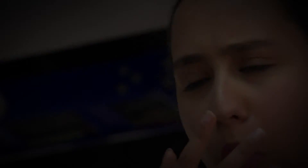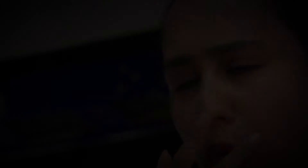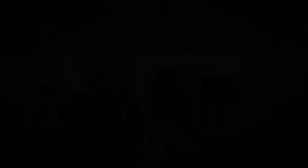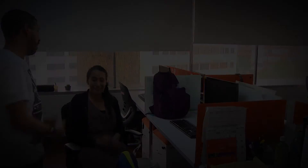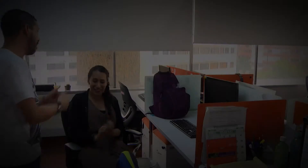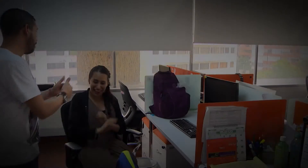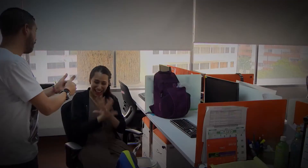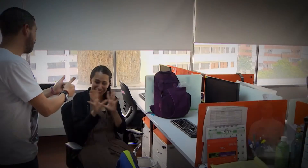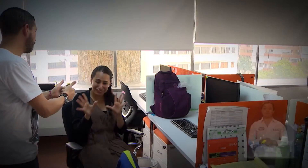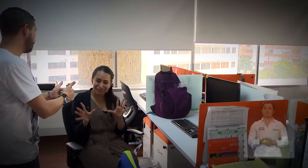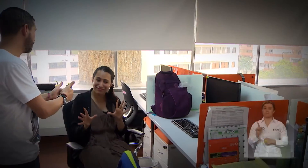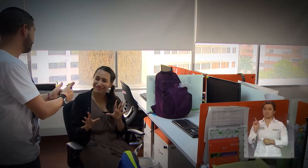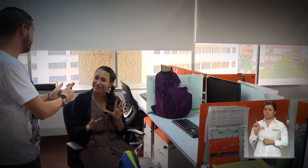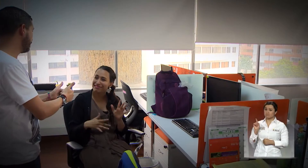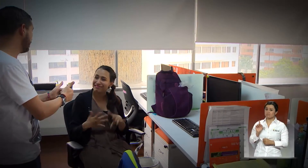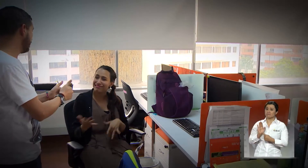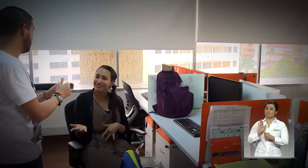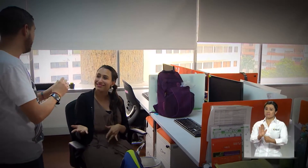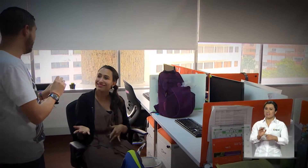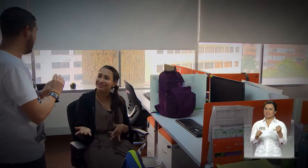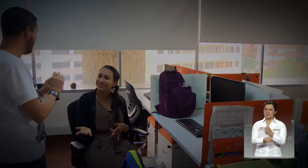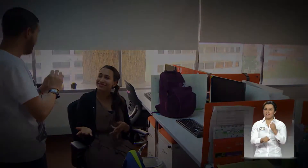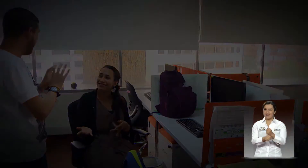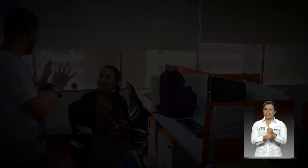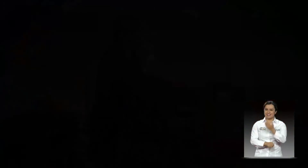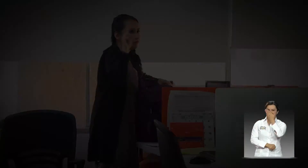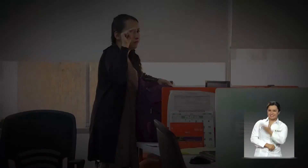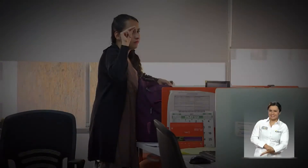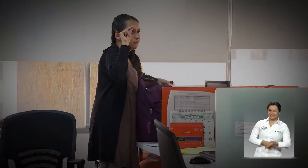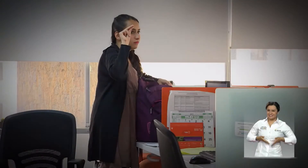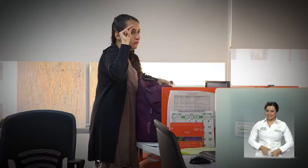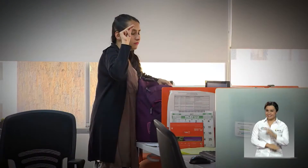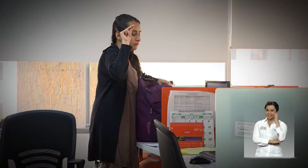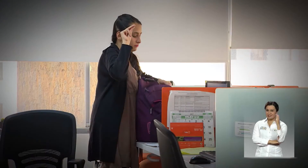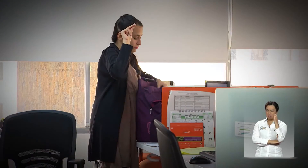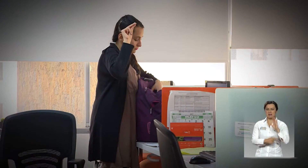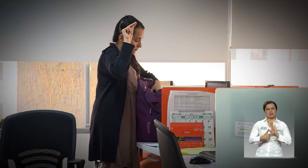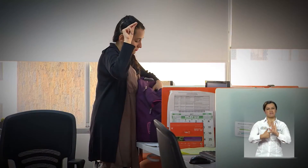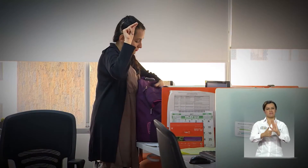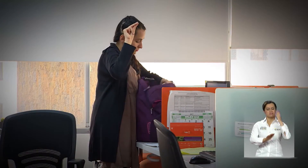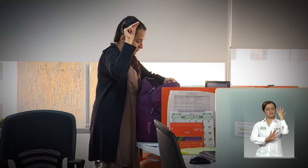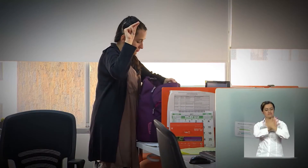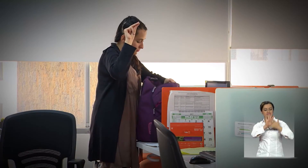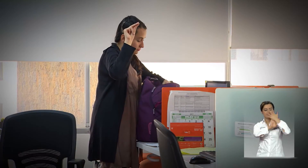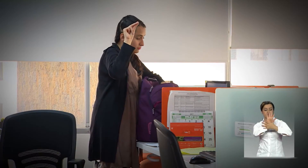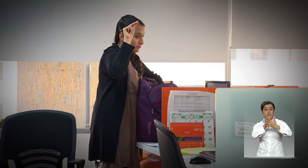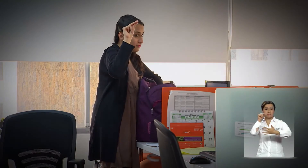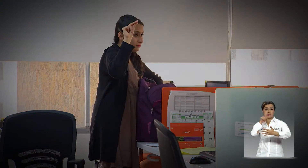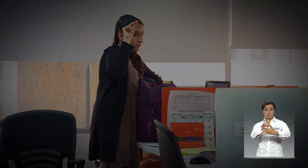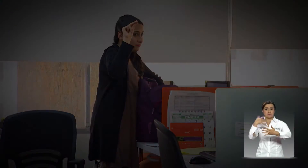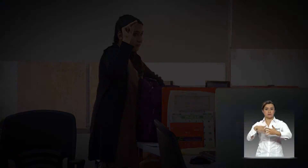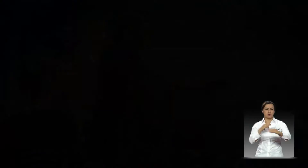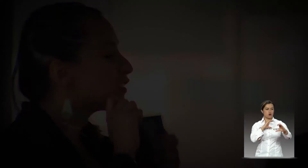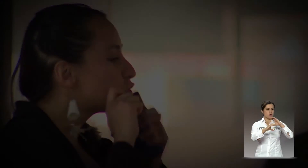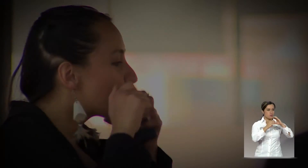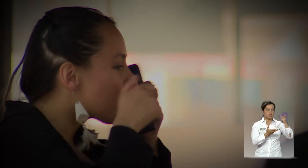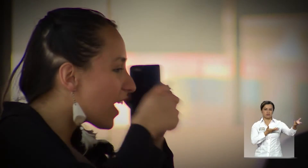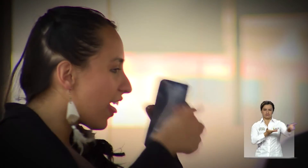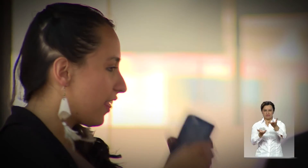Música A través de su trabajo, esta colombiana quiere que se destaque la lengua de señas como un instrumento de